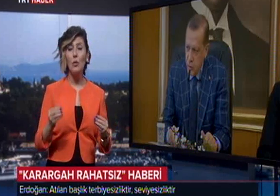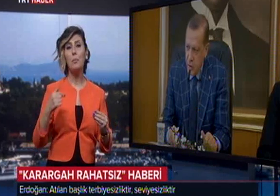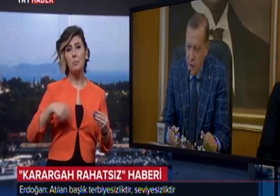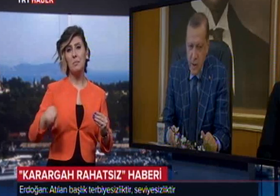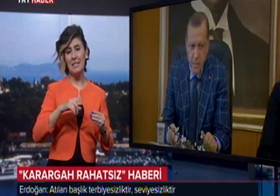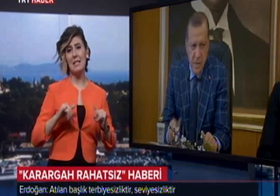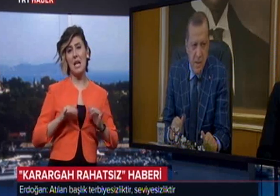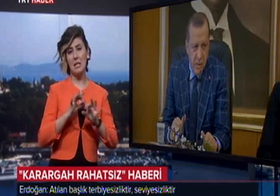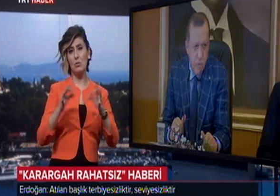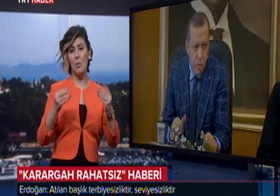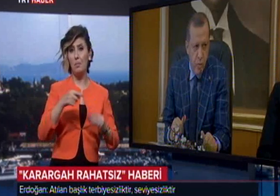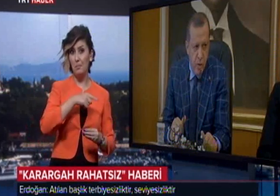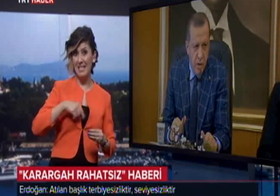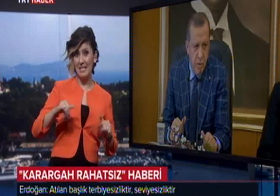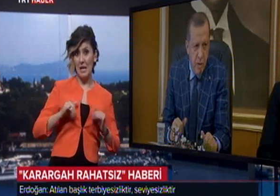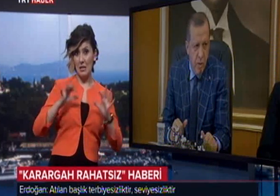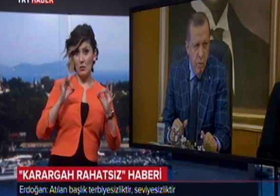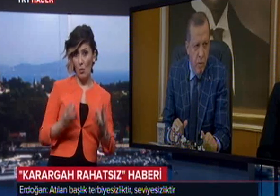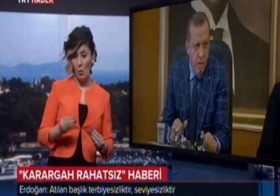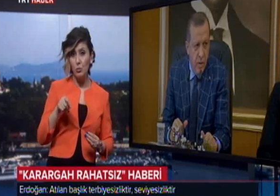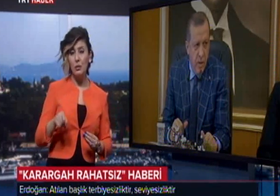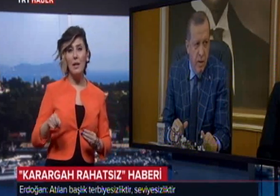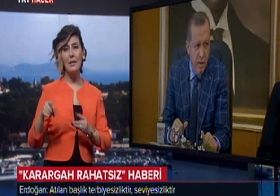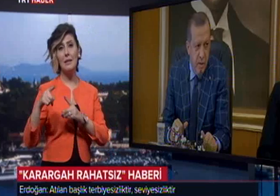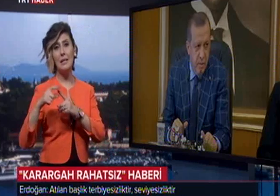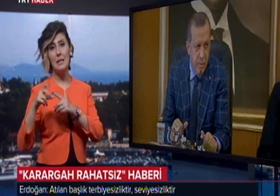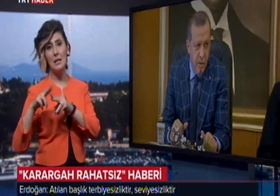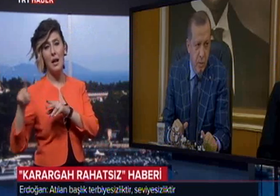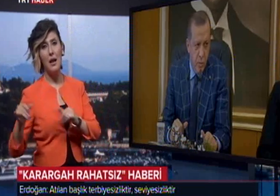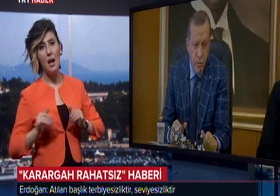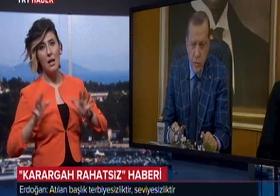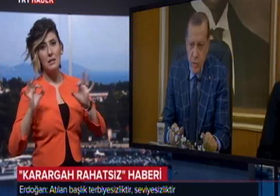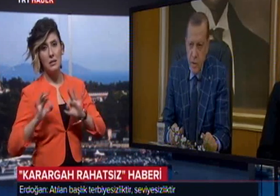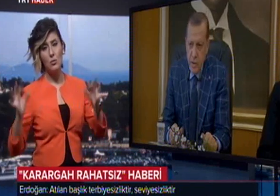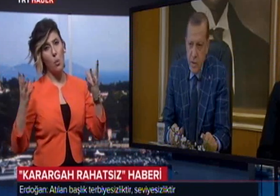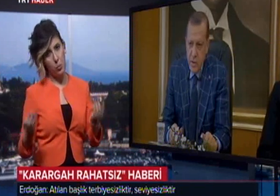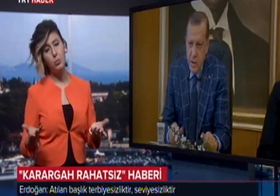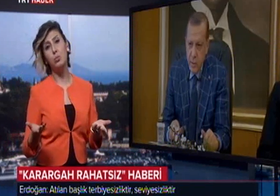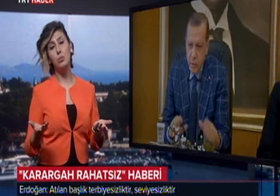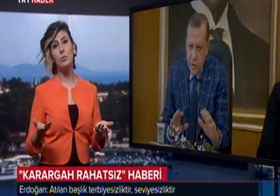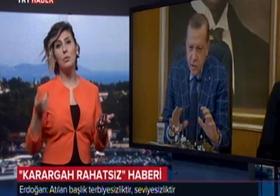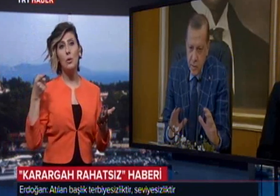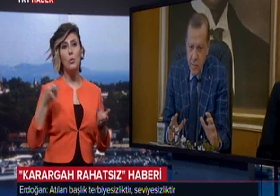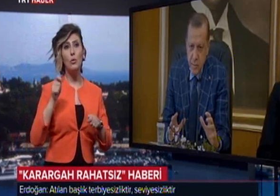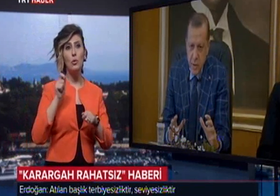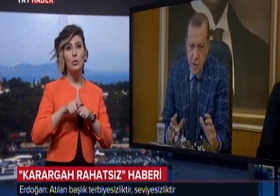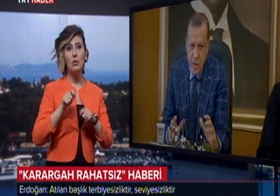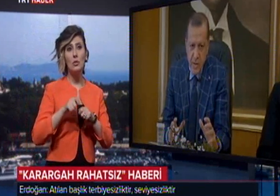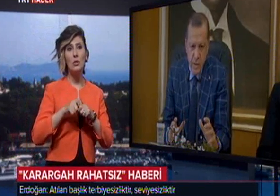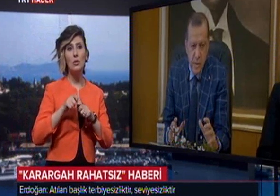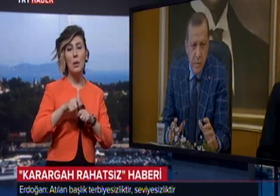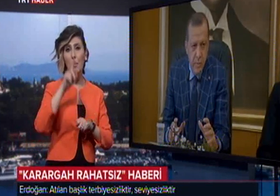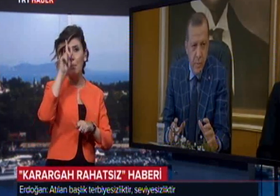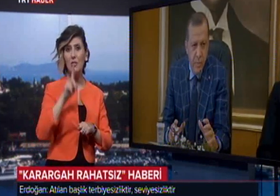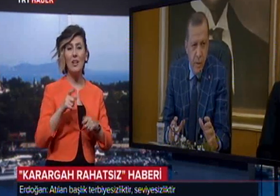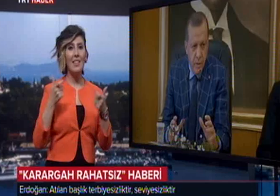oluruz. Eğer biz rahatsız olumsak Silahlı Kuvvetler hayda rahatsız olur. Zira bu işin başı